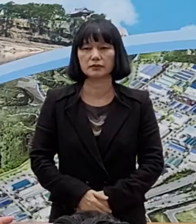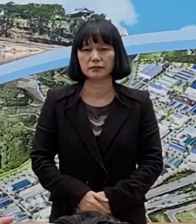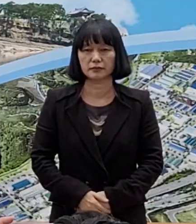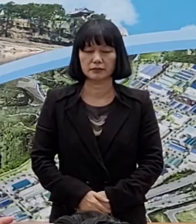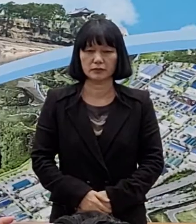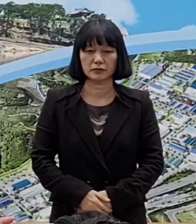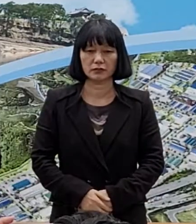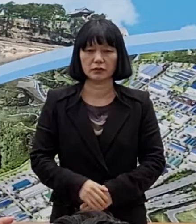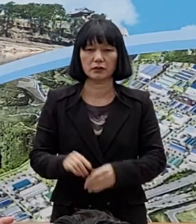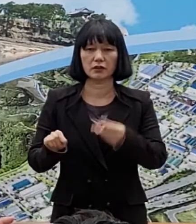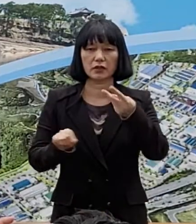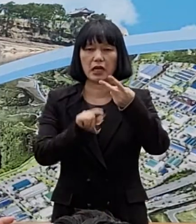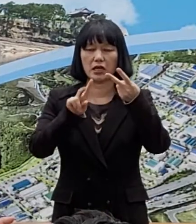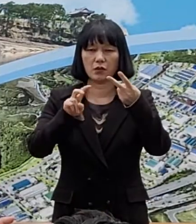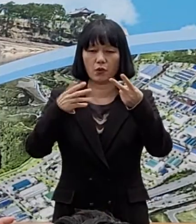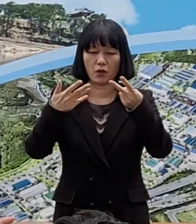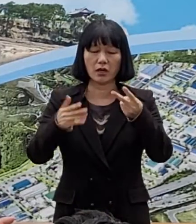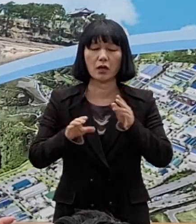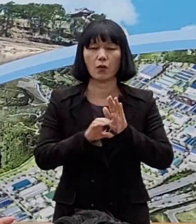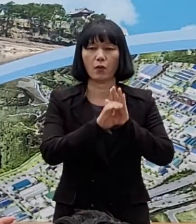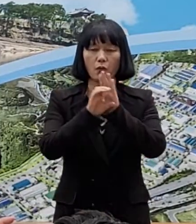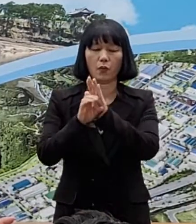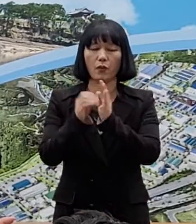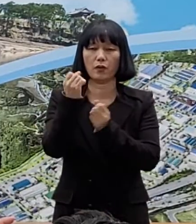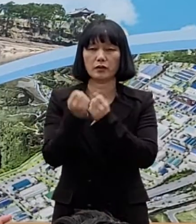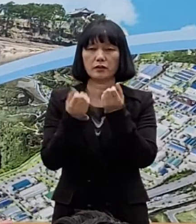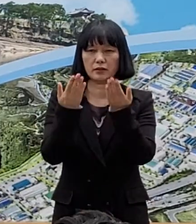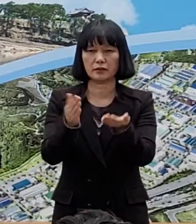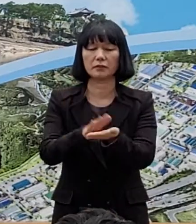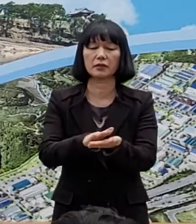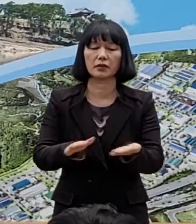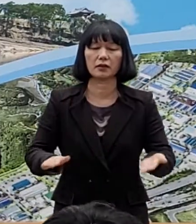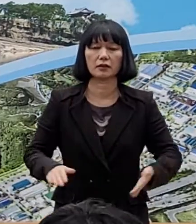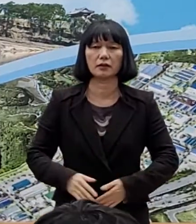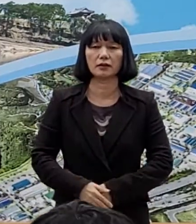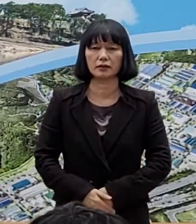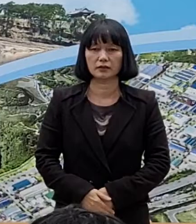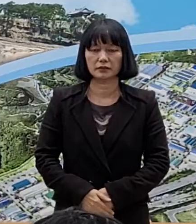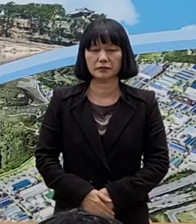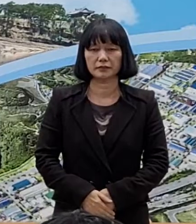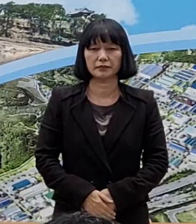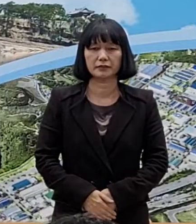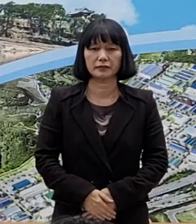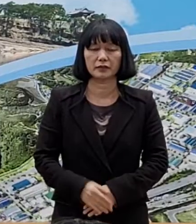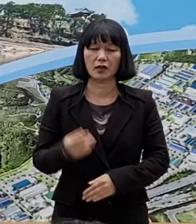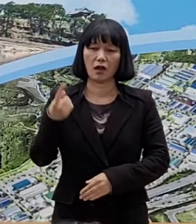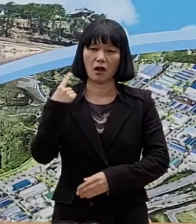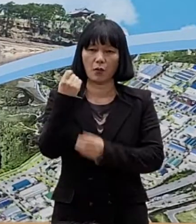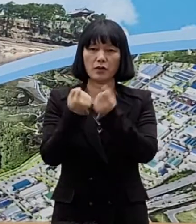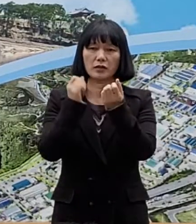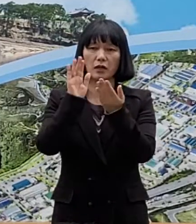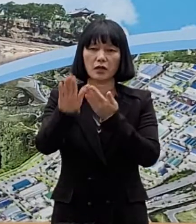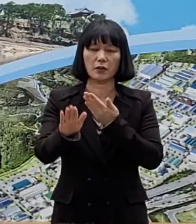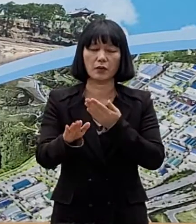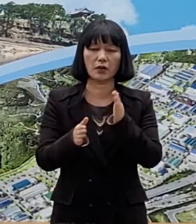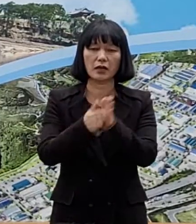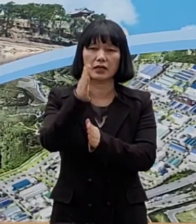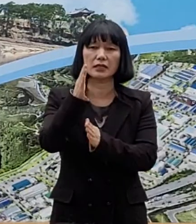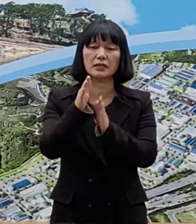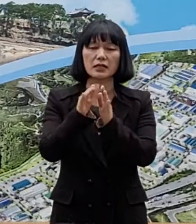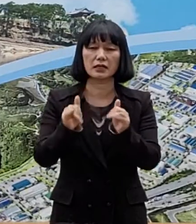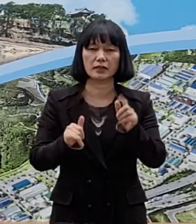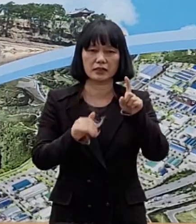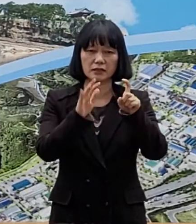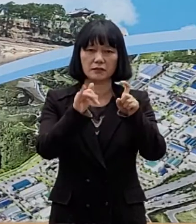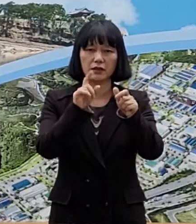2월 28일 코로나19 사항 브리핑을 시작하겠습니다. 어제 브리핑 이후 일반 시민